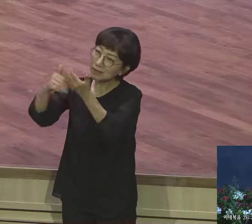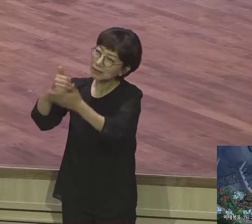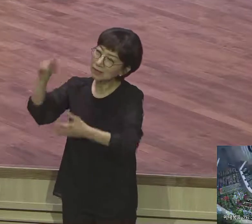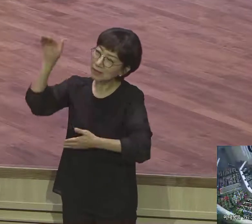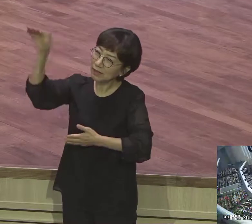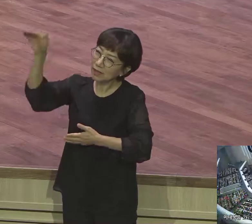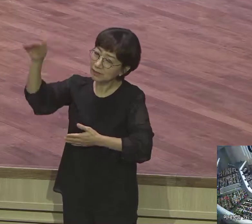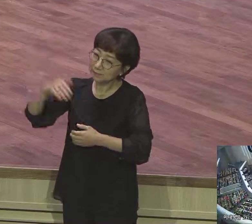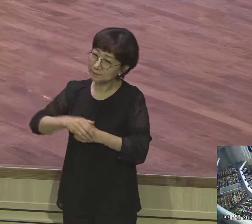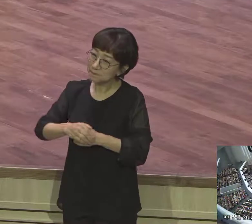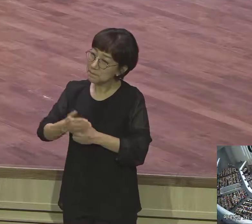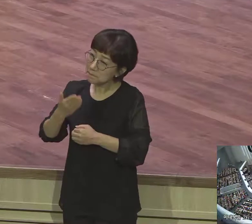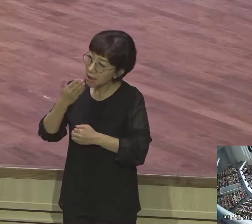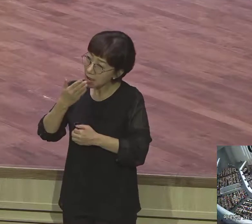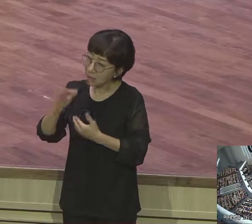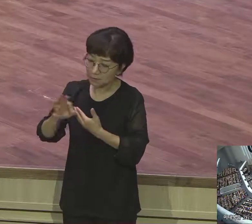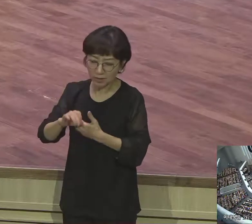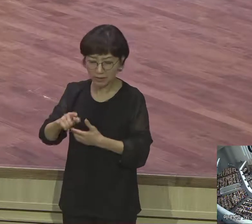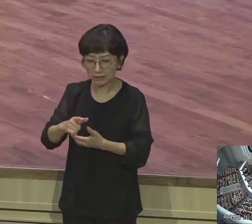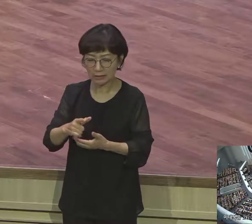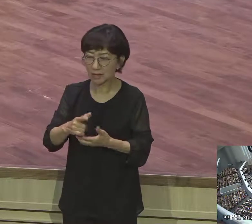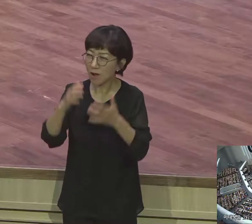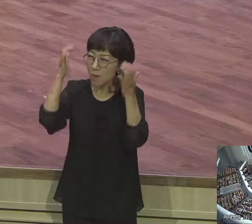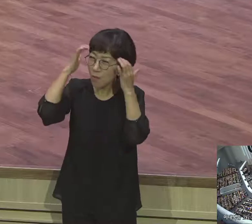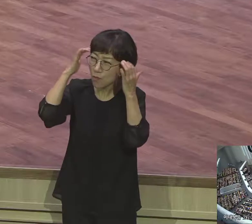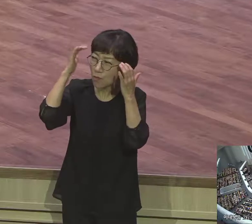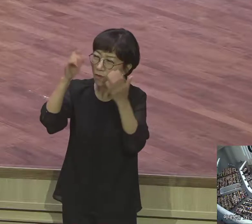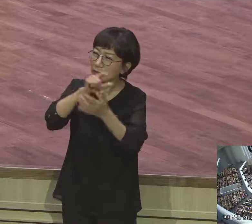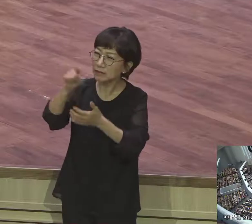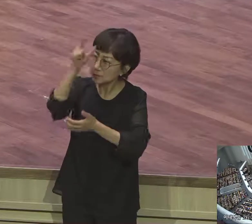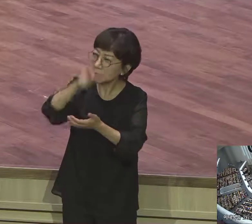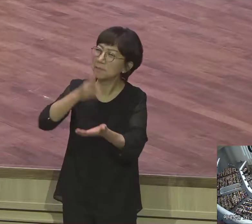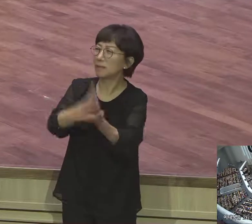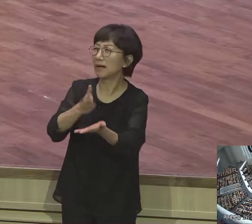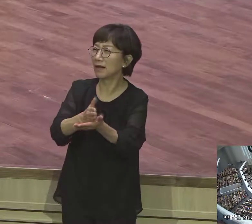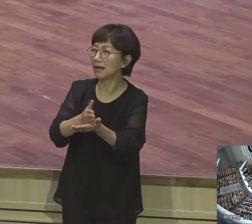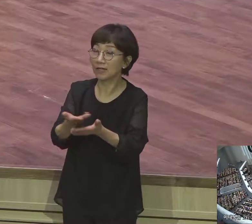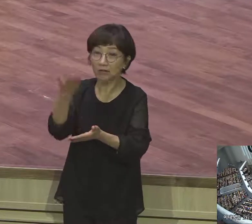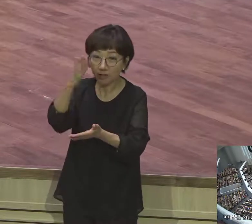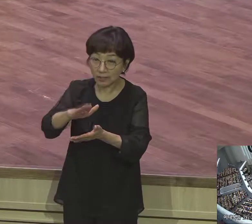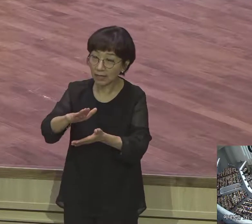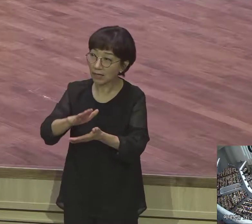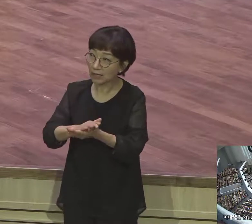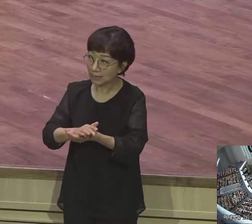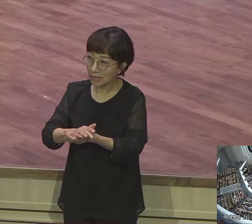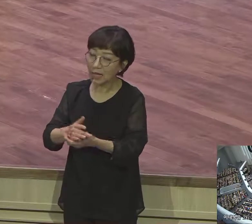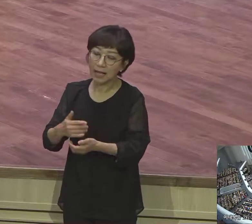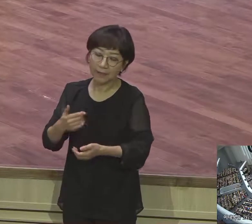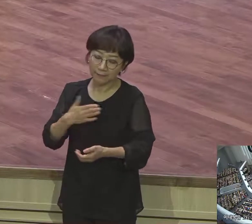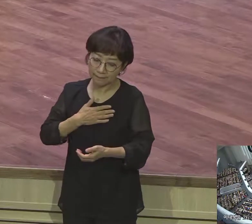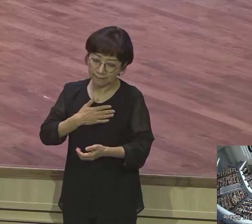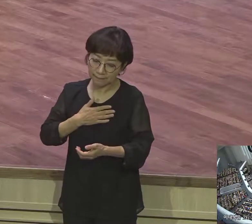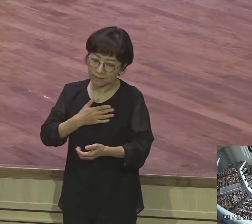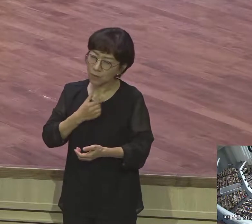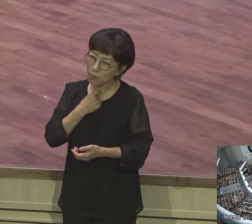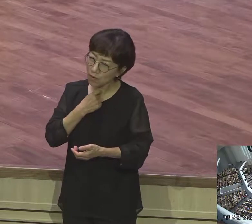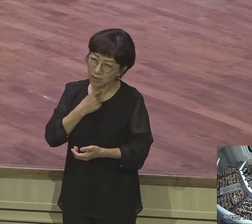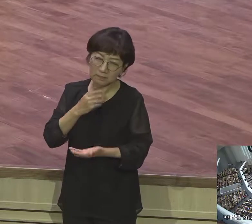지나가게 하소서 그러나 내 원대로 마하시고 아버지 원대로 하소서 너무